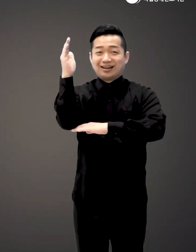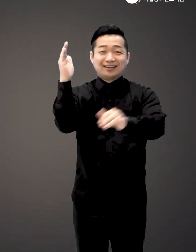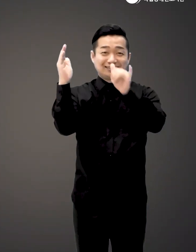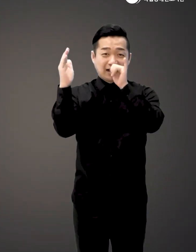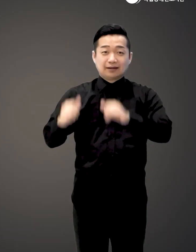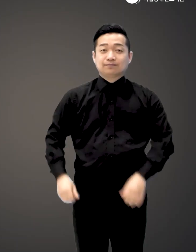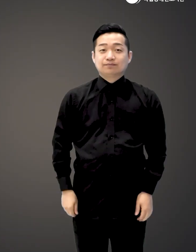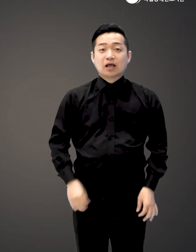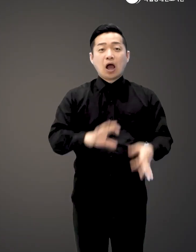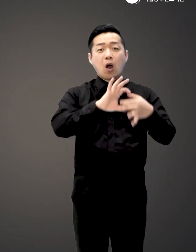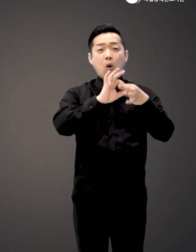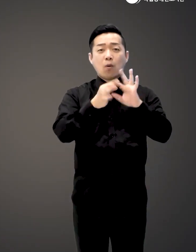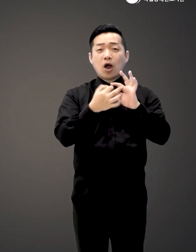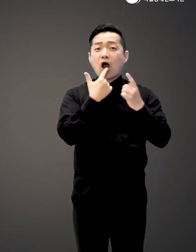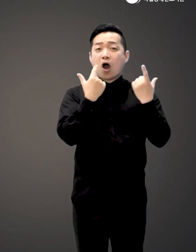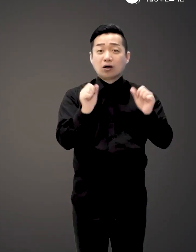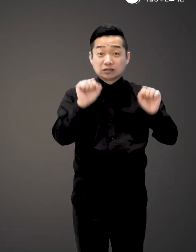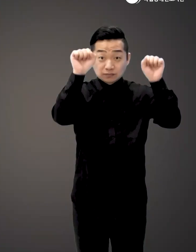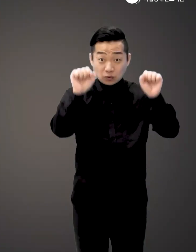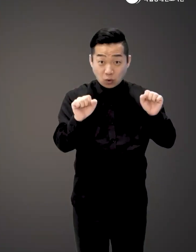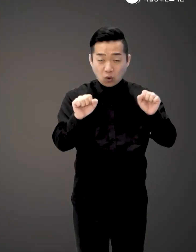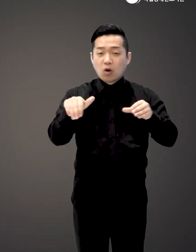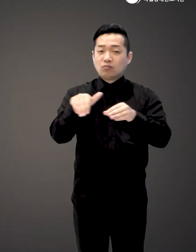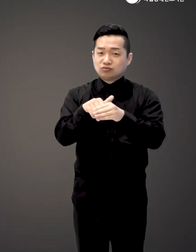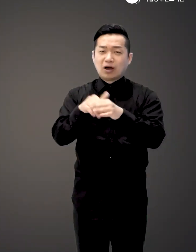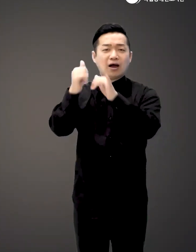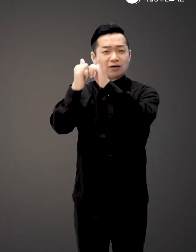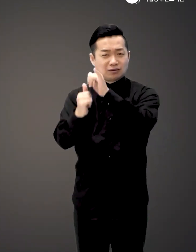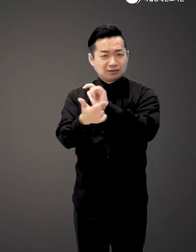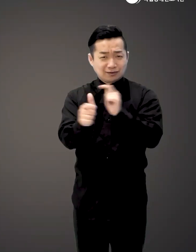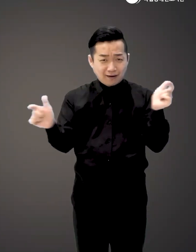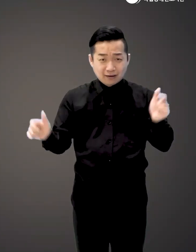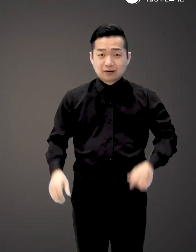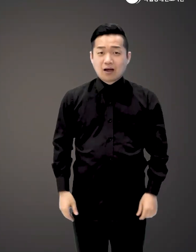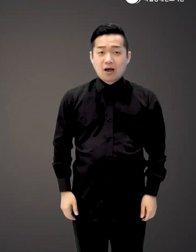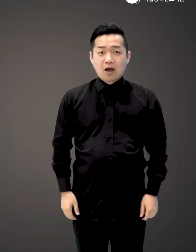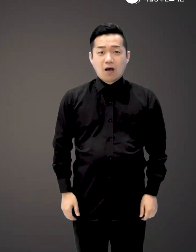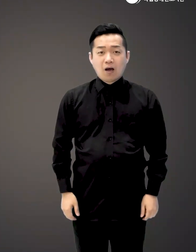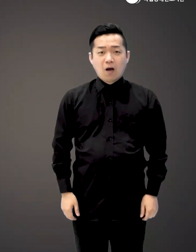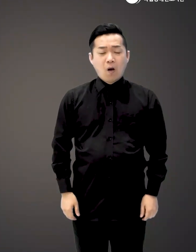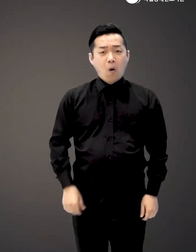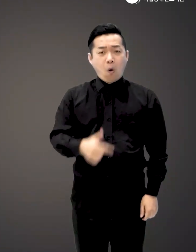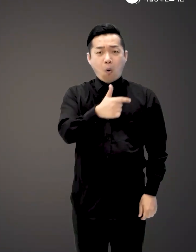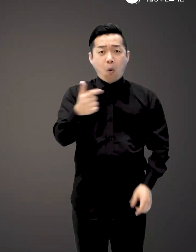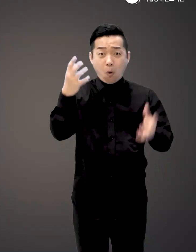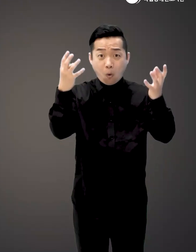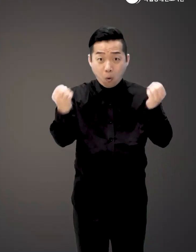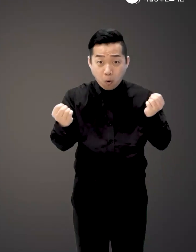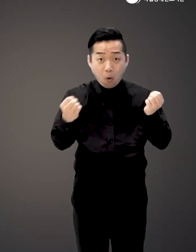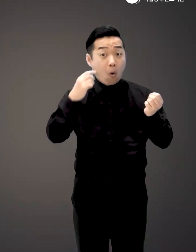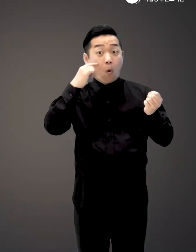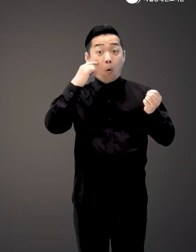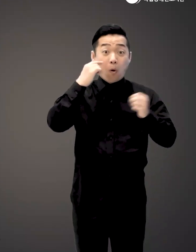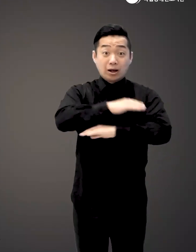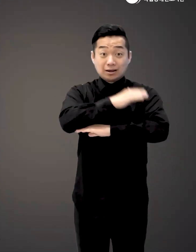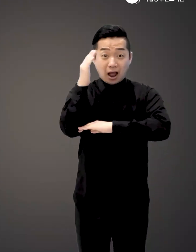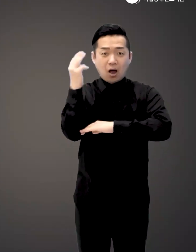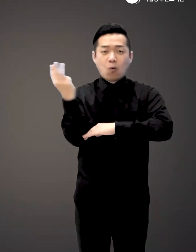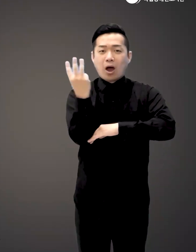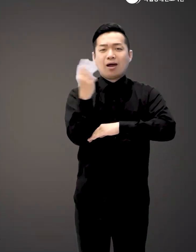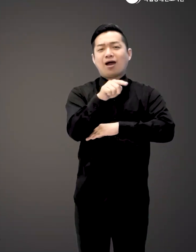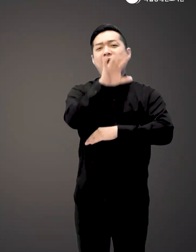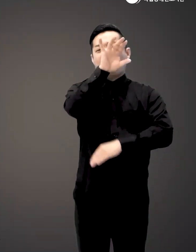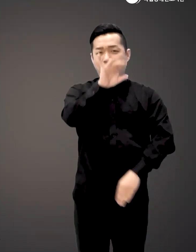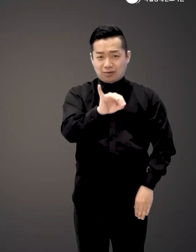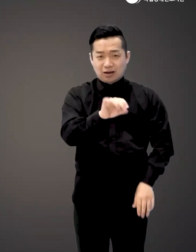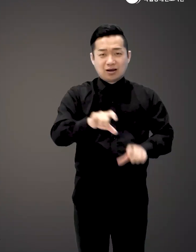있는데요 올림픽과 같은 스포츠, 문화와 역사 등 어마어마하게 흥미진진한 이야기들이 와인과